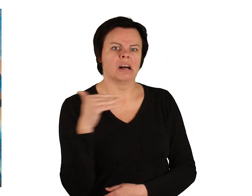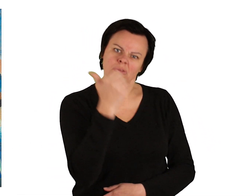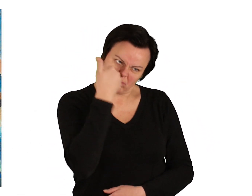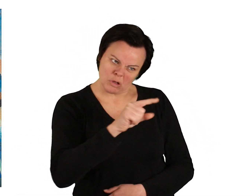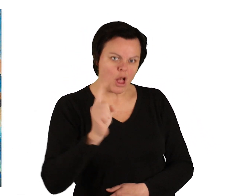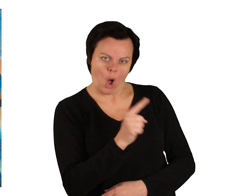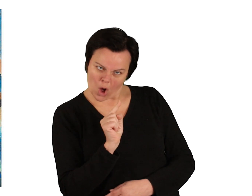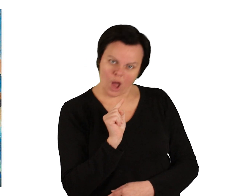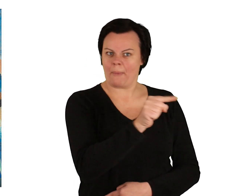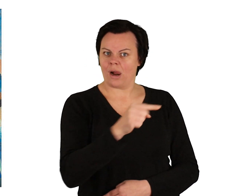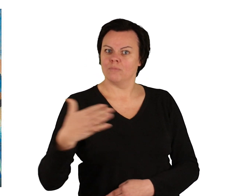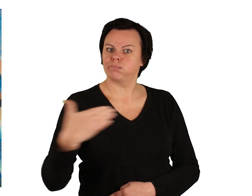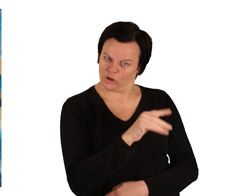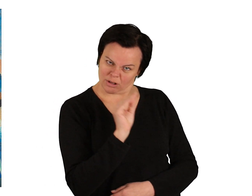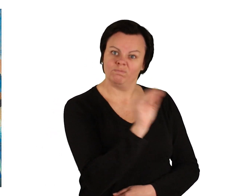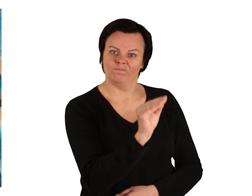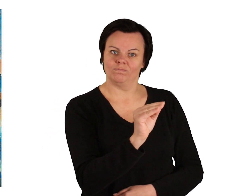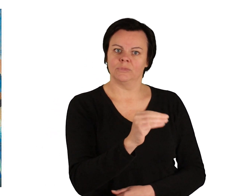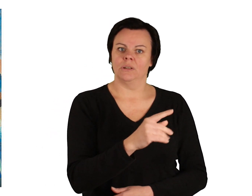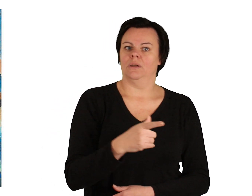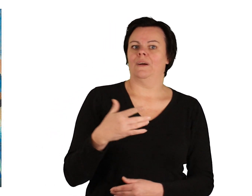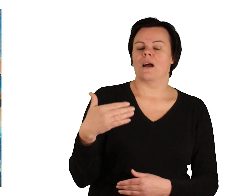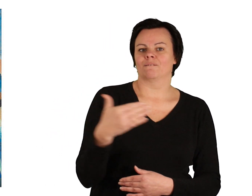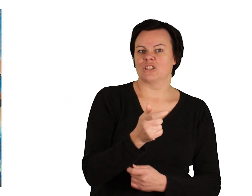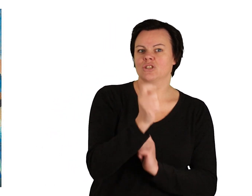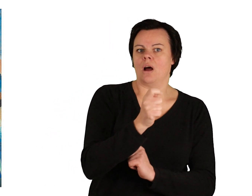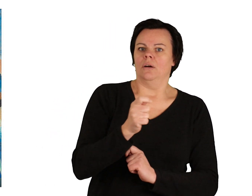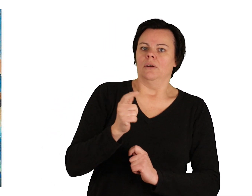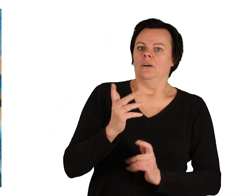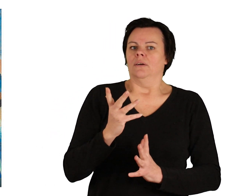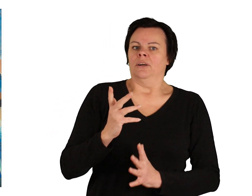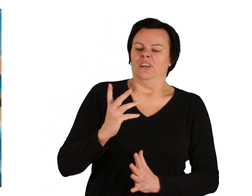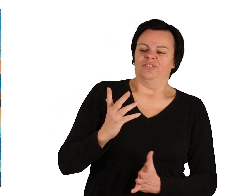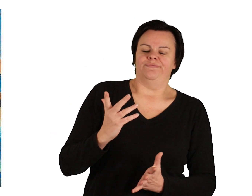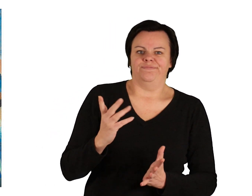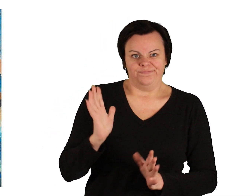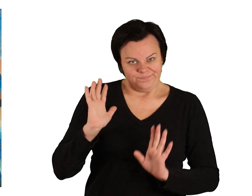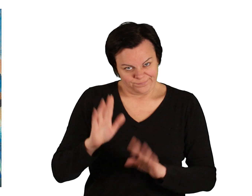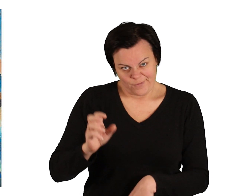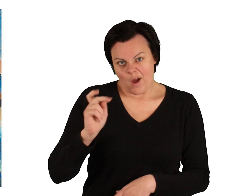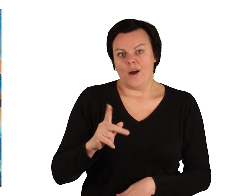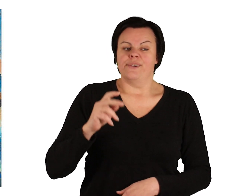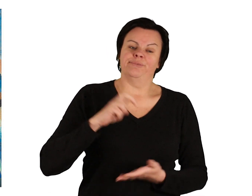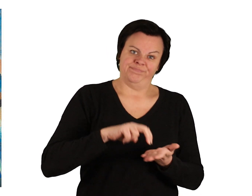gehen. Widerwillig fügte er sich, rief dem Butt, um ihm das Anliegen seiner Frau vorzutragen.